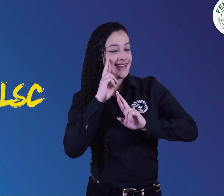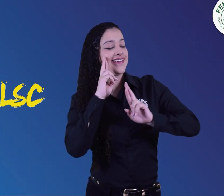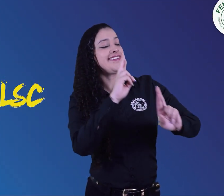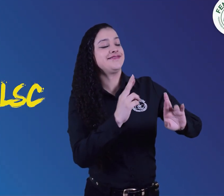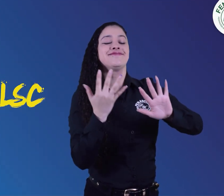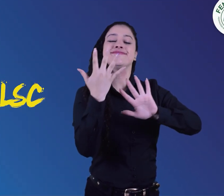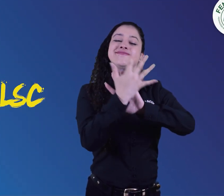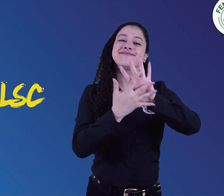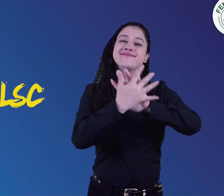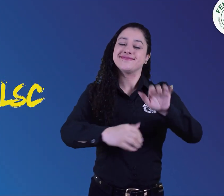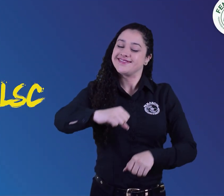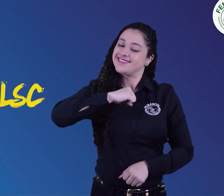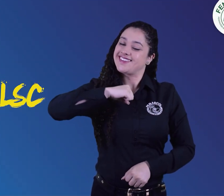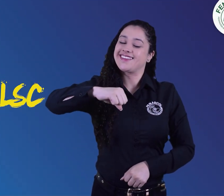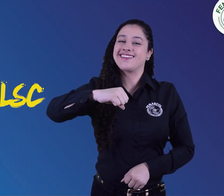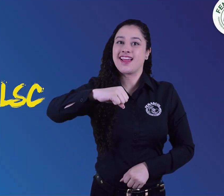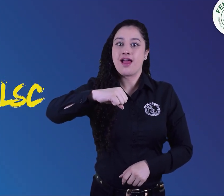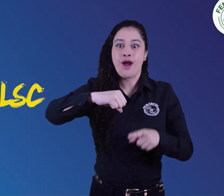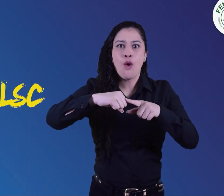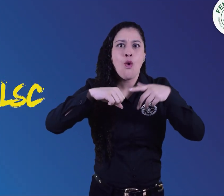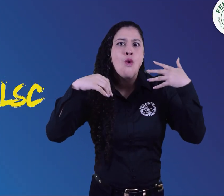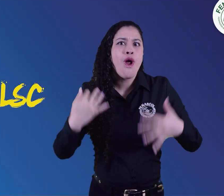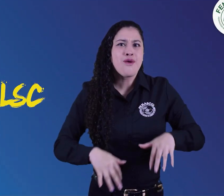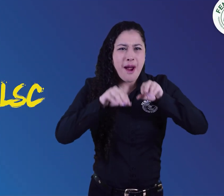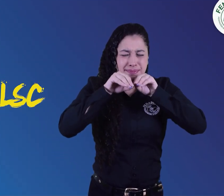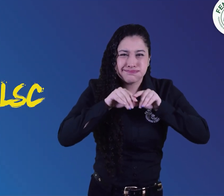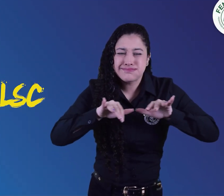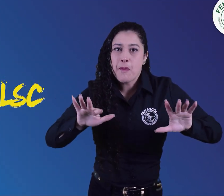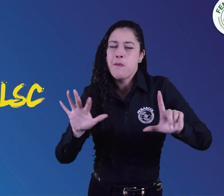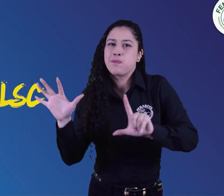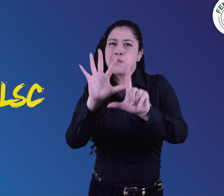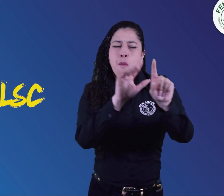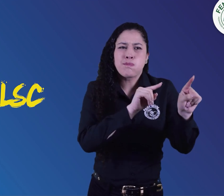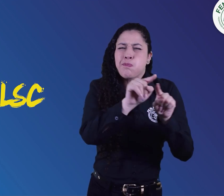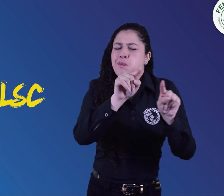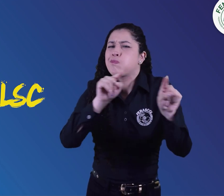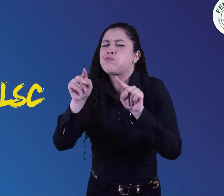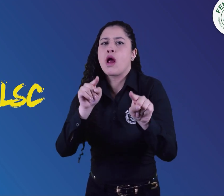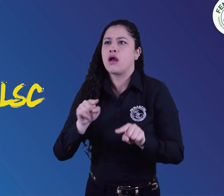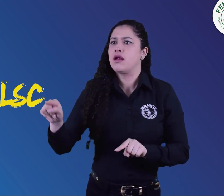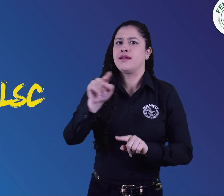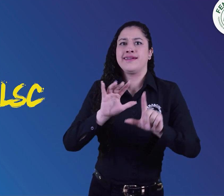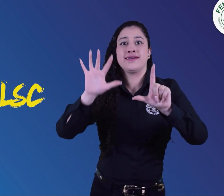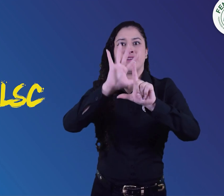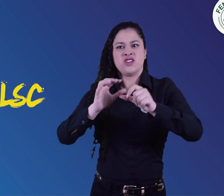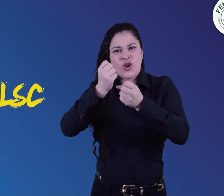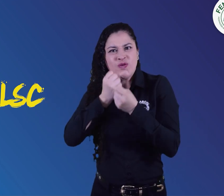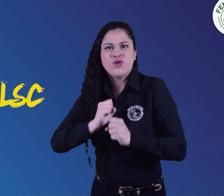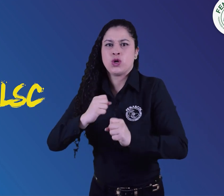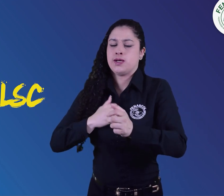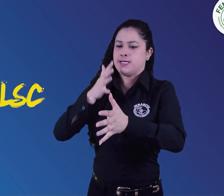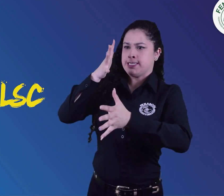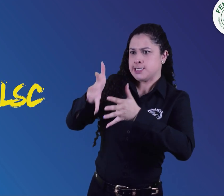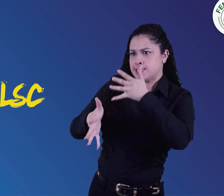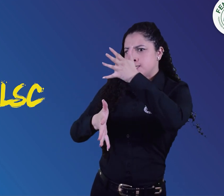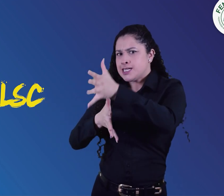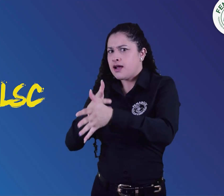Reconozco la lengua de señas como un derecho. ¡Wow! Estos videos los pudimos ver en las redes sociales. Fueron muchas las